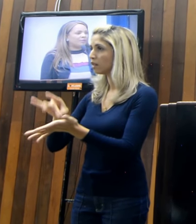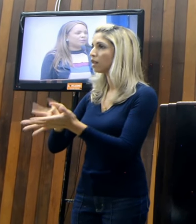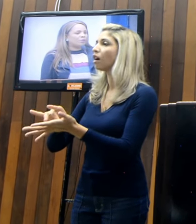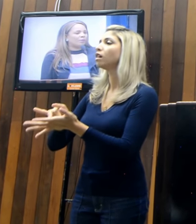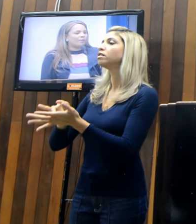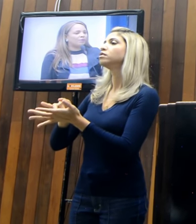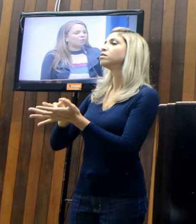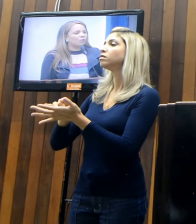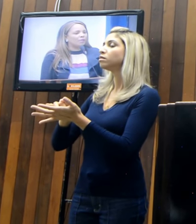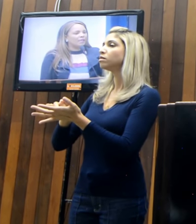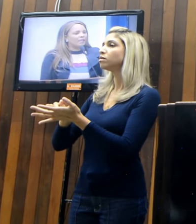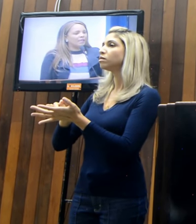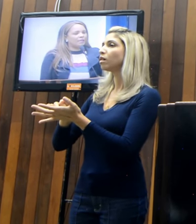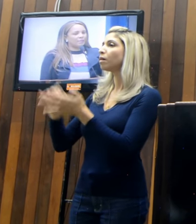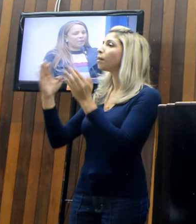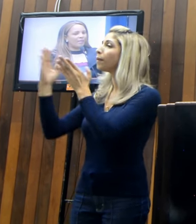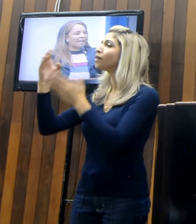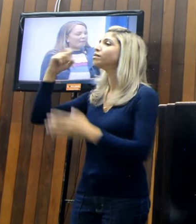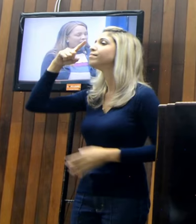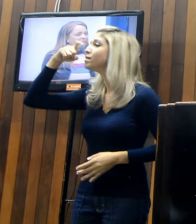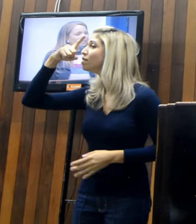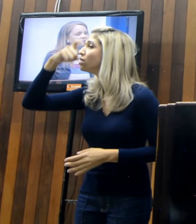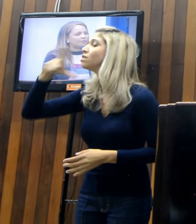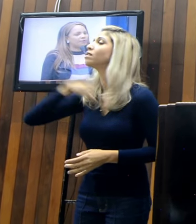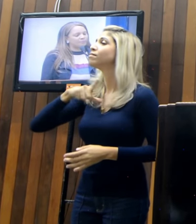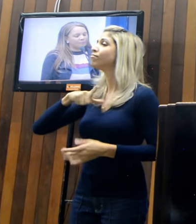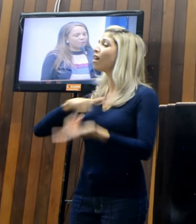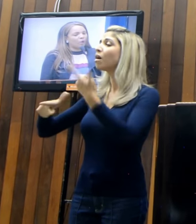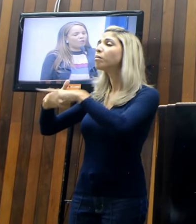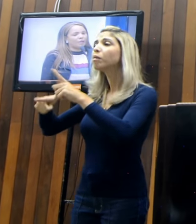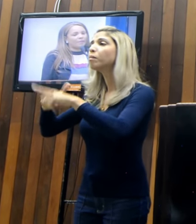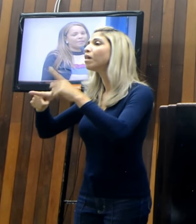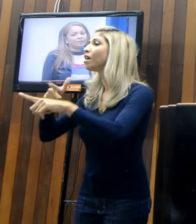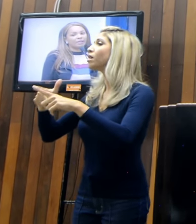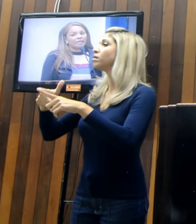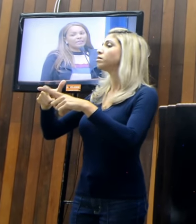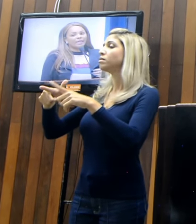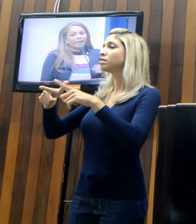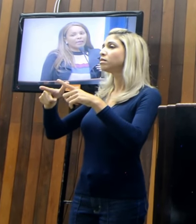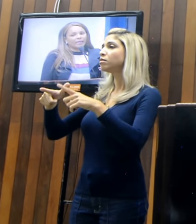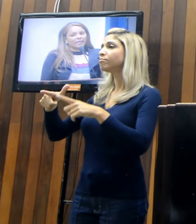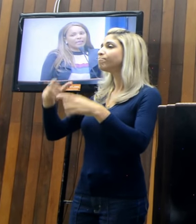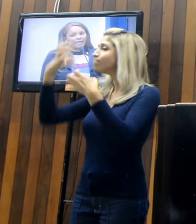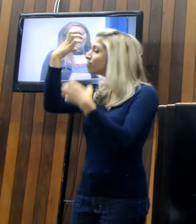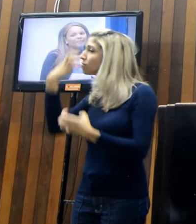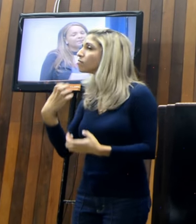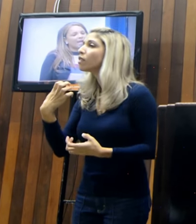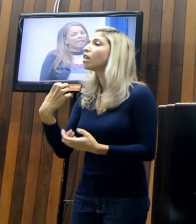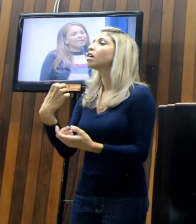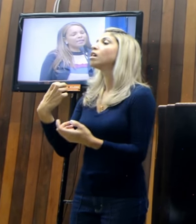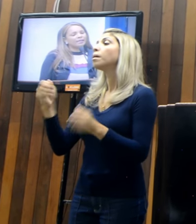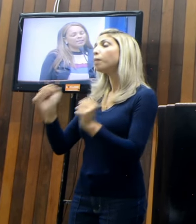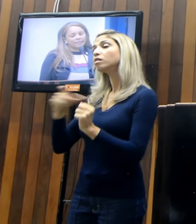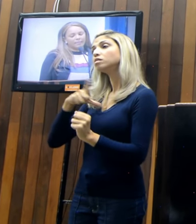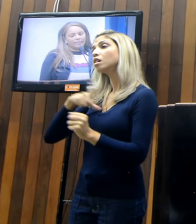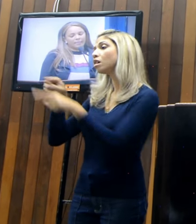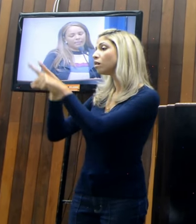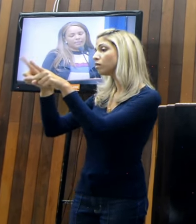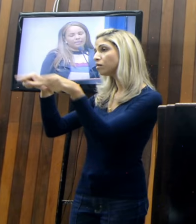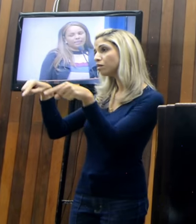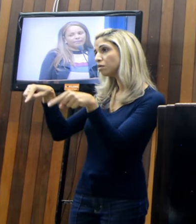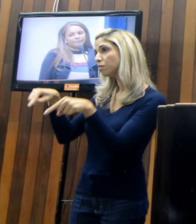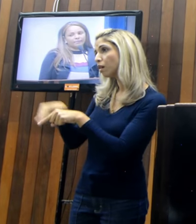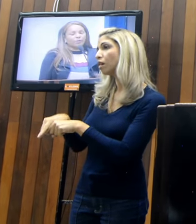difícil, num momento que já estão ali abaladas psicologicamente, tenham aquela sala que